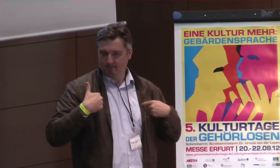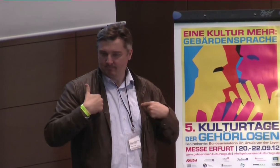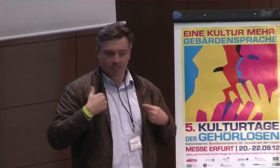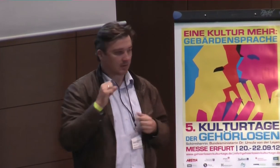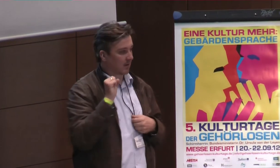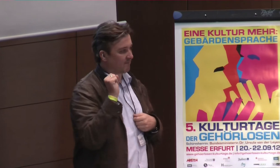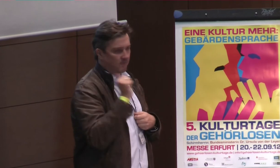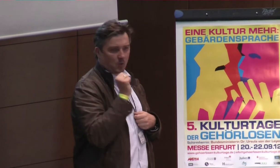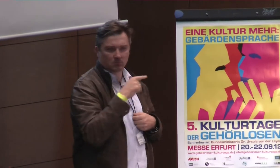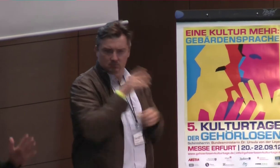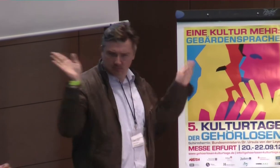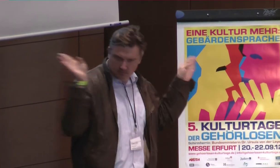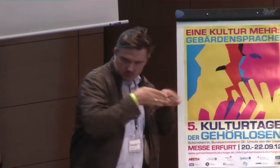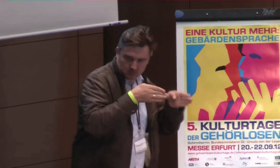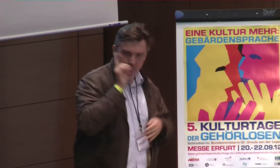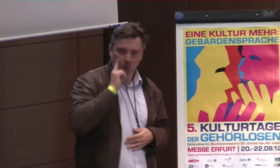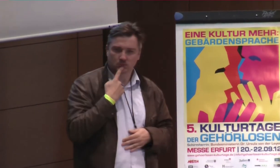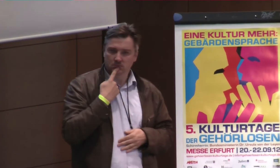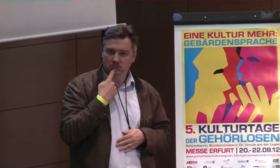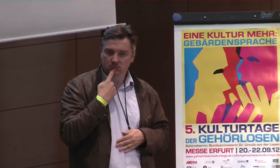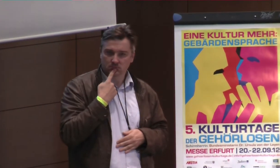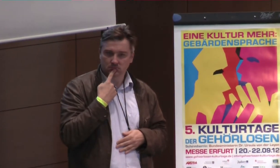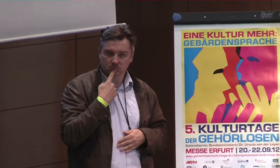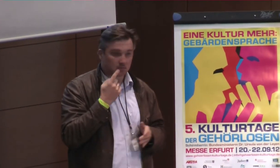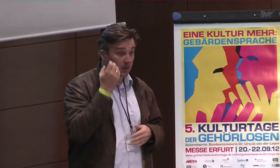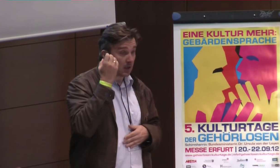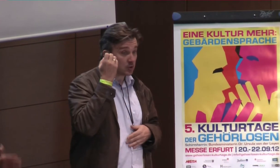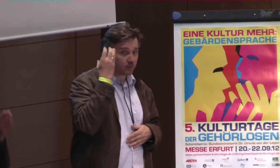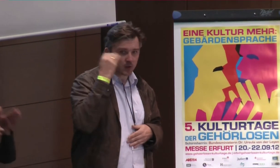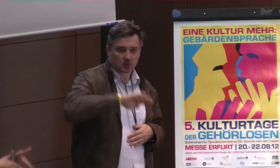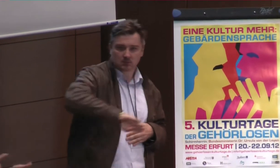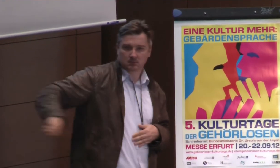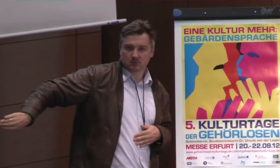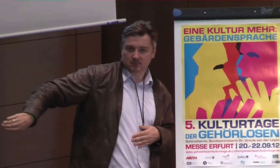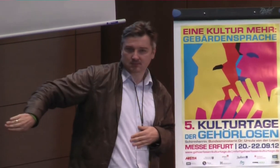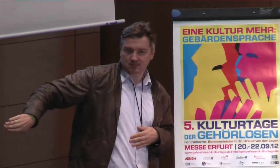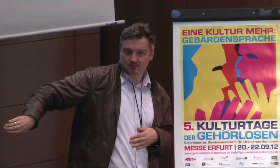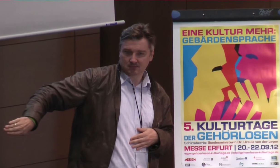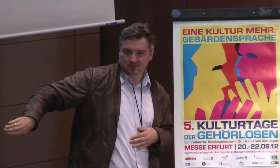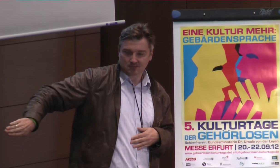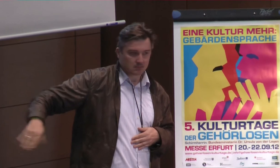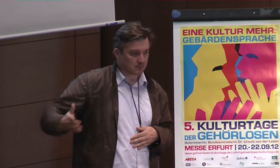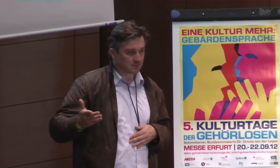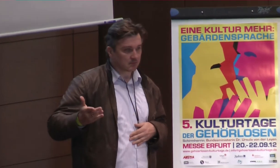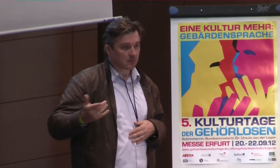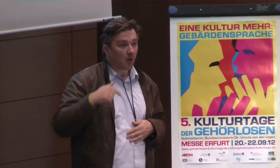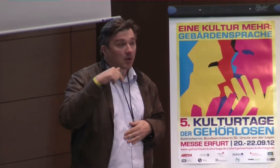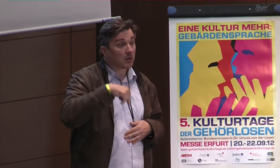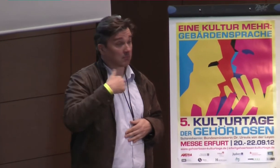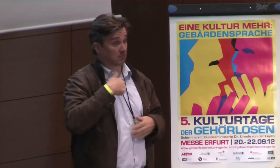damit große Probleme. Weil man sich ausschließlich auf die Gehörlosen konzentriert. Und wo bleiben da in diesem Zusammenhang eigentlich die Schwierhörigen?